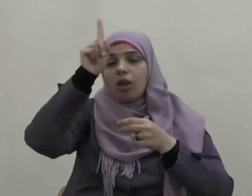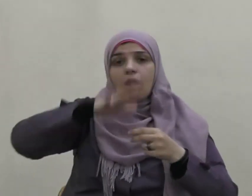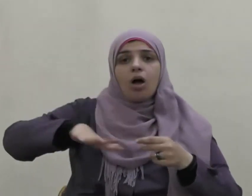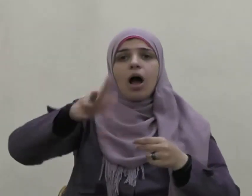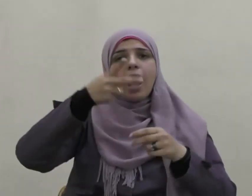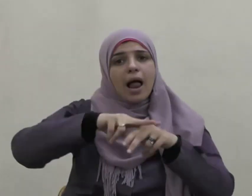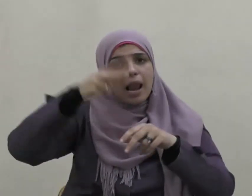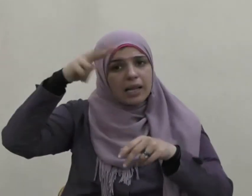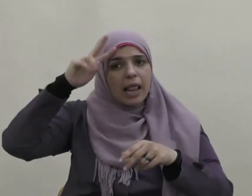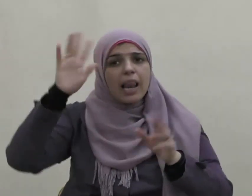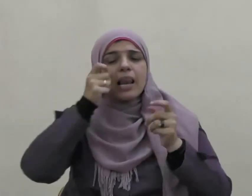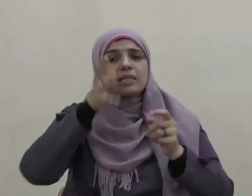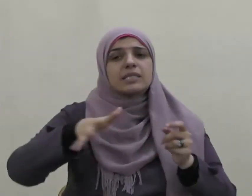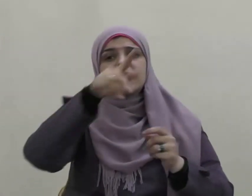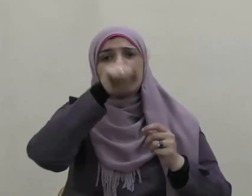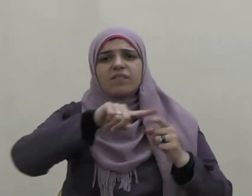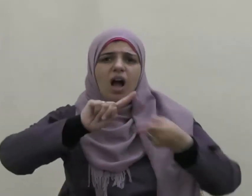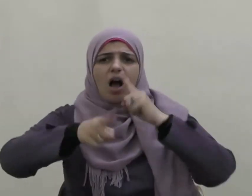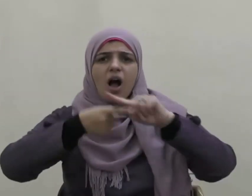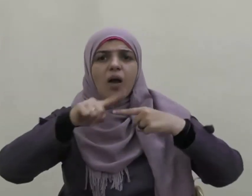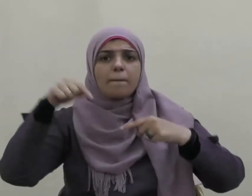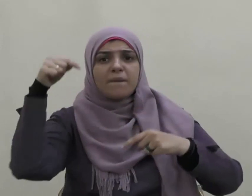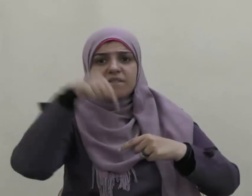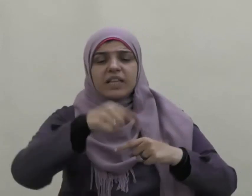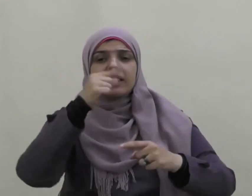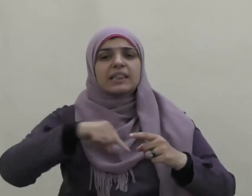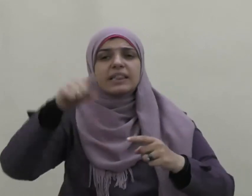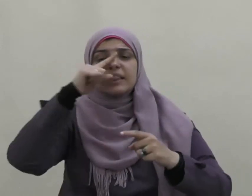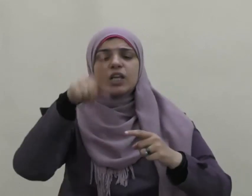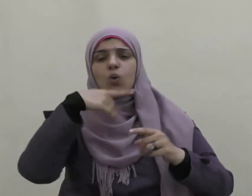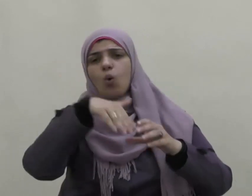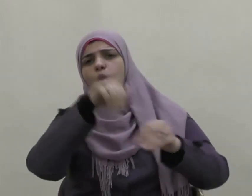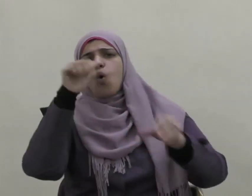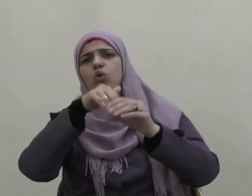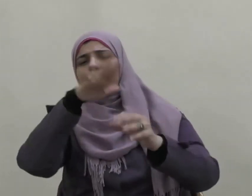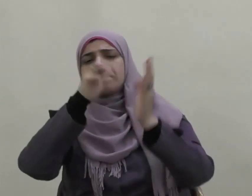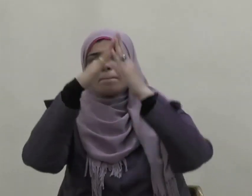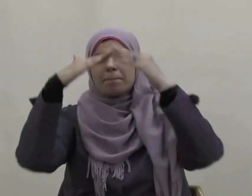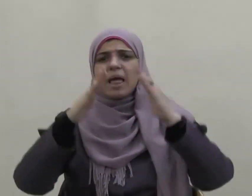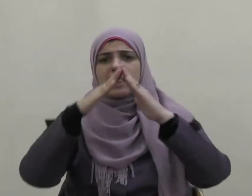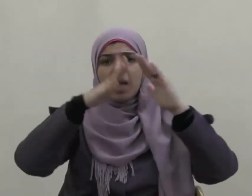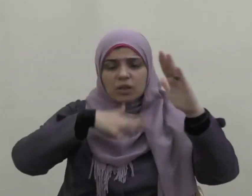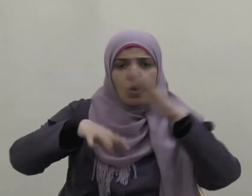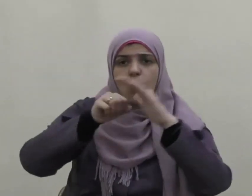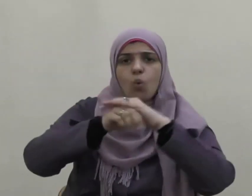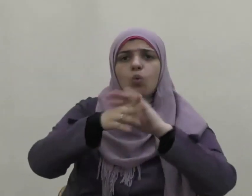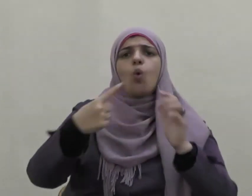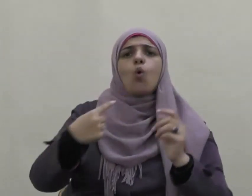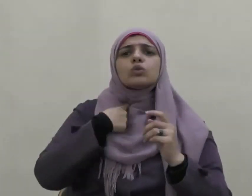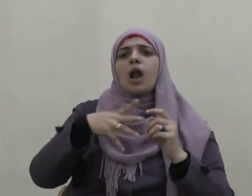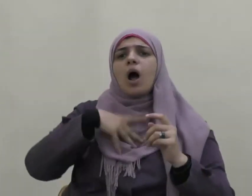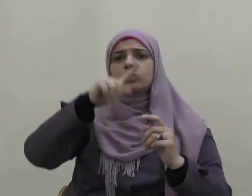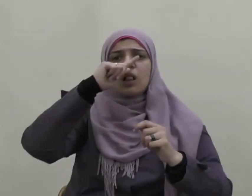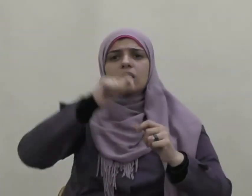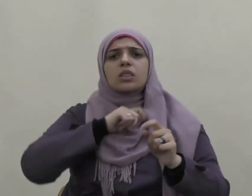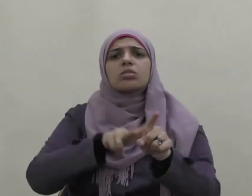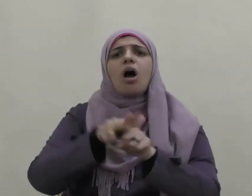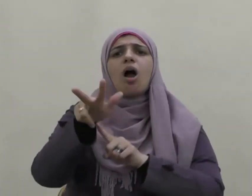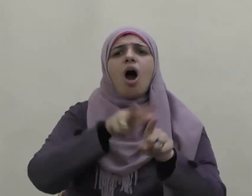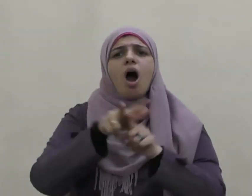يقاتلوكم في الدين ولم يخرجوكم من دياركم أن تبروهم وتقصطوا إليهم